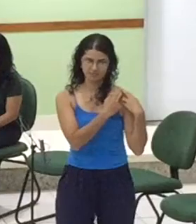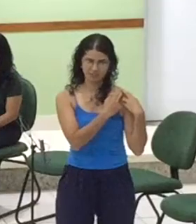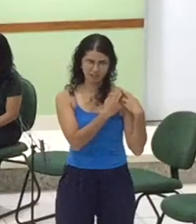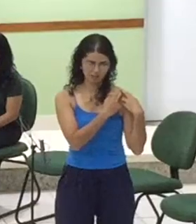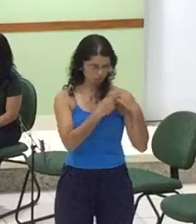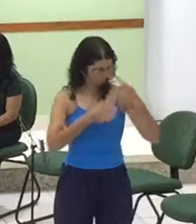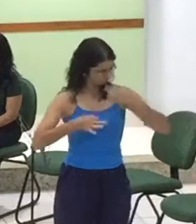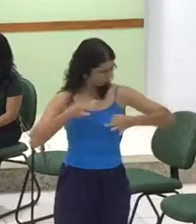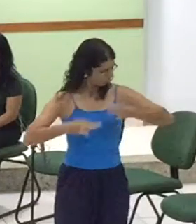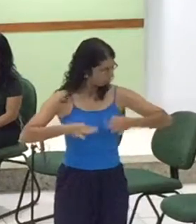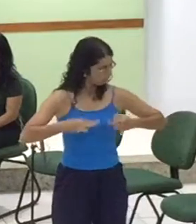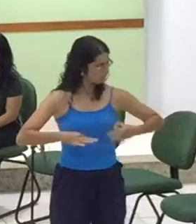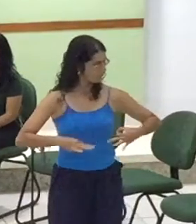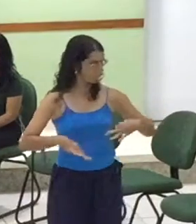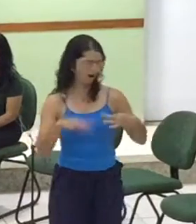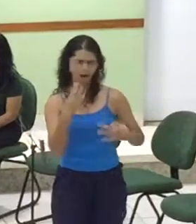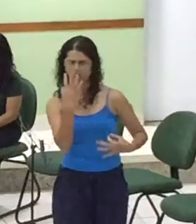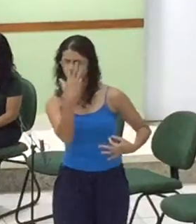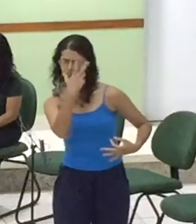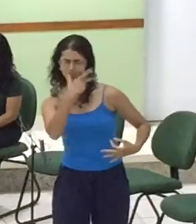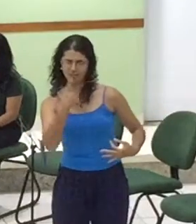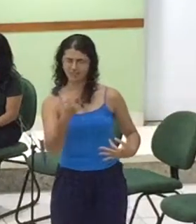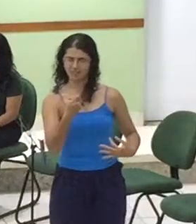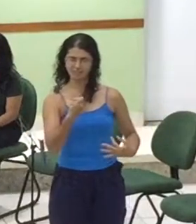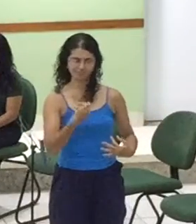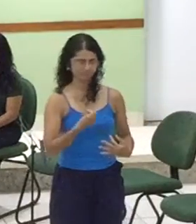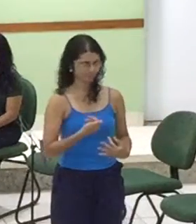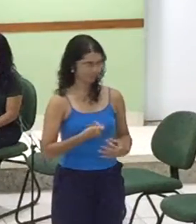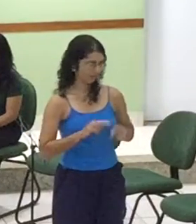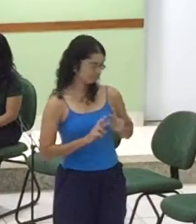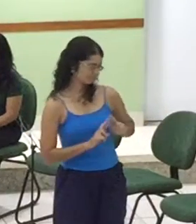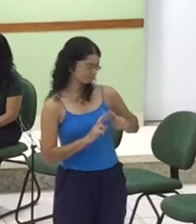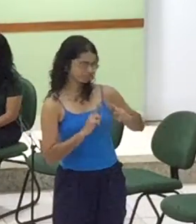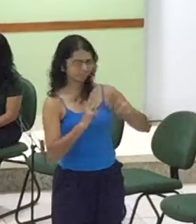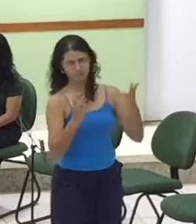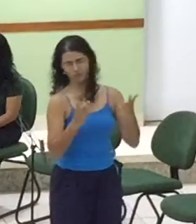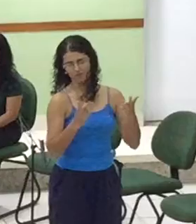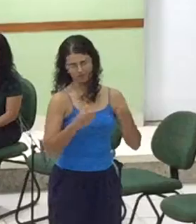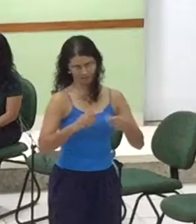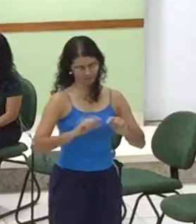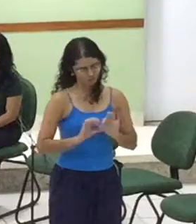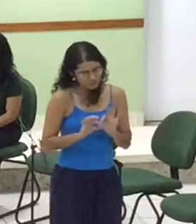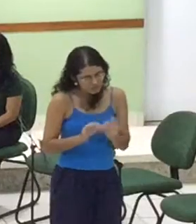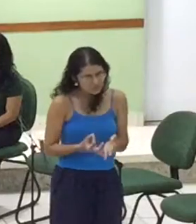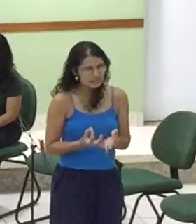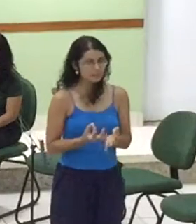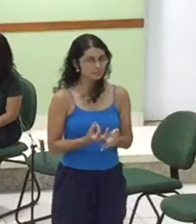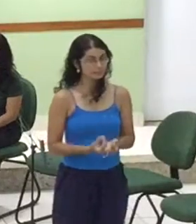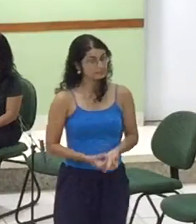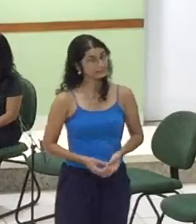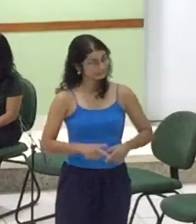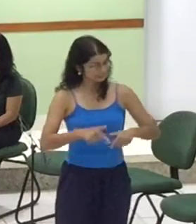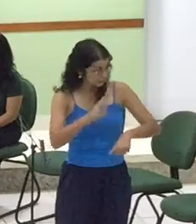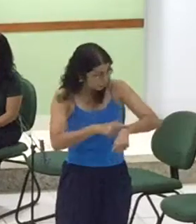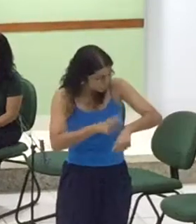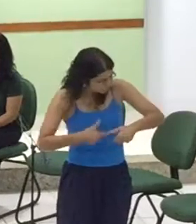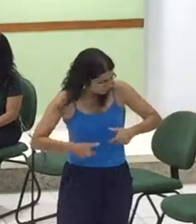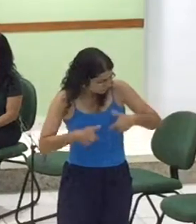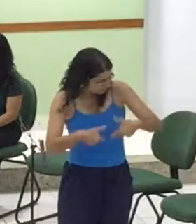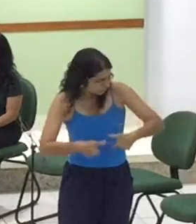Feminina Graciosa E diferente Aquela que na batalha da vida É guerreira E na hora